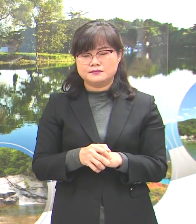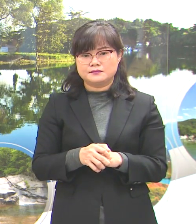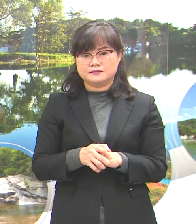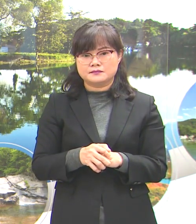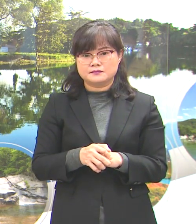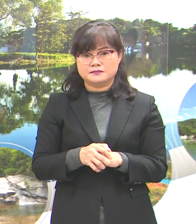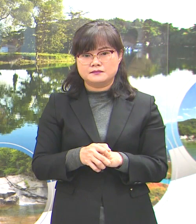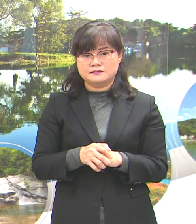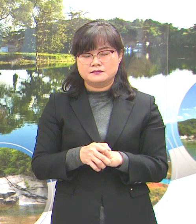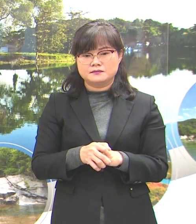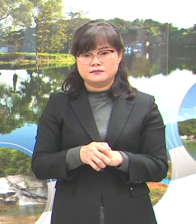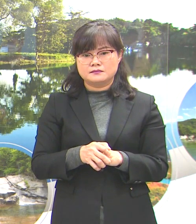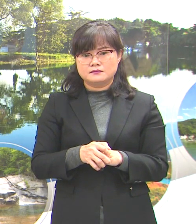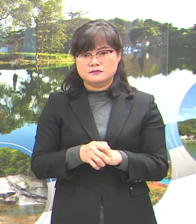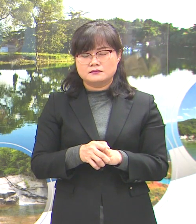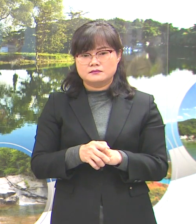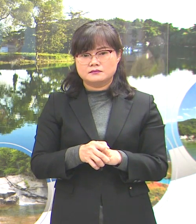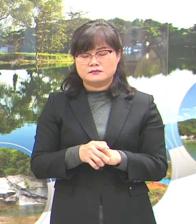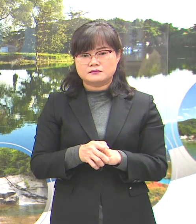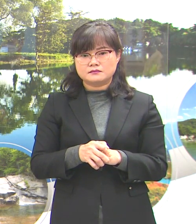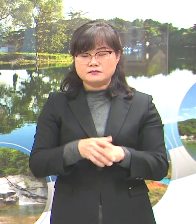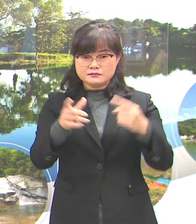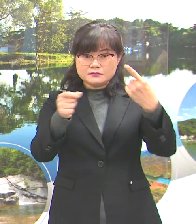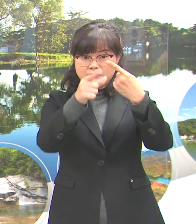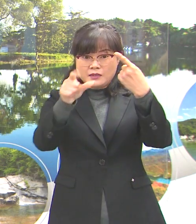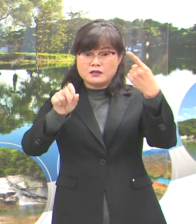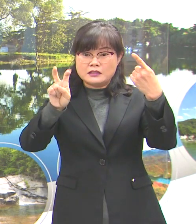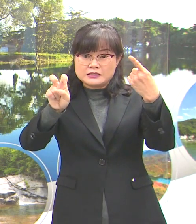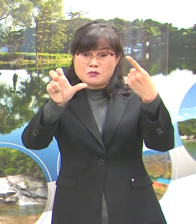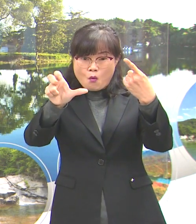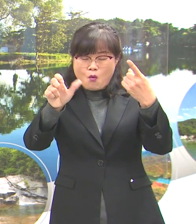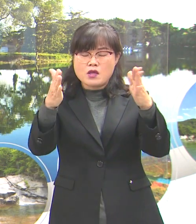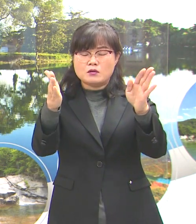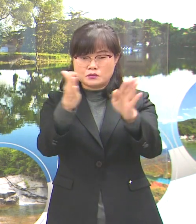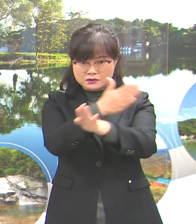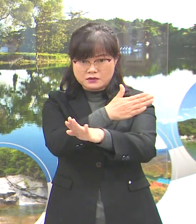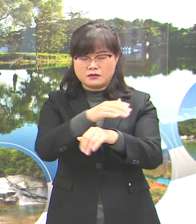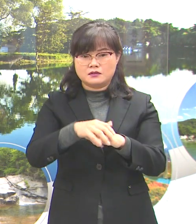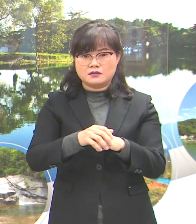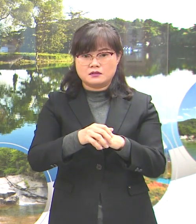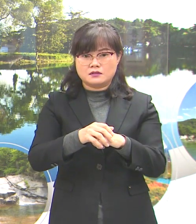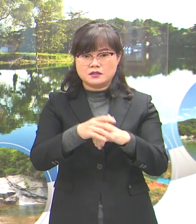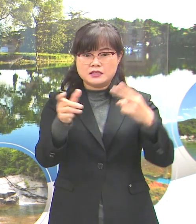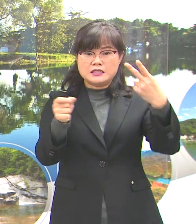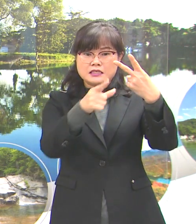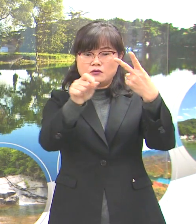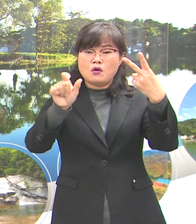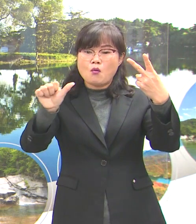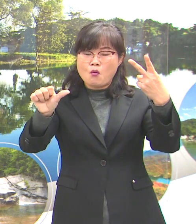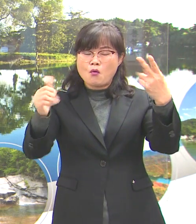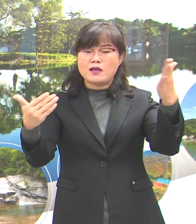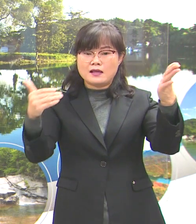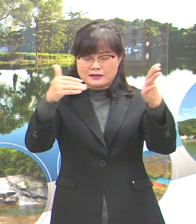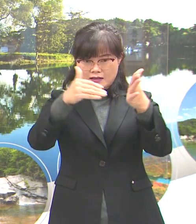내일 1월 25일부터 2월 5일까지